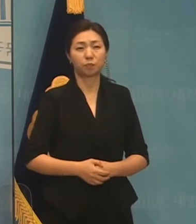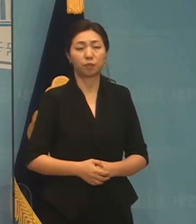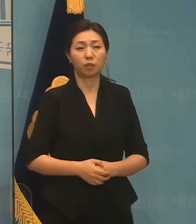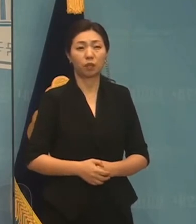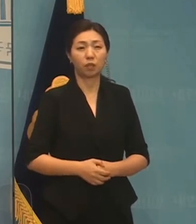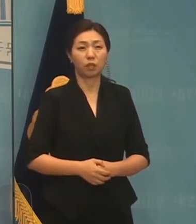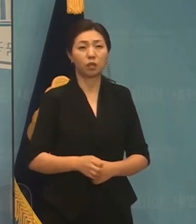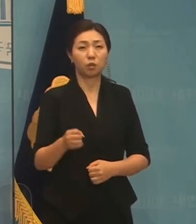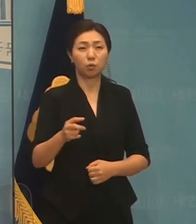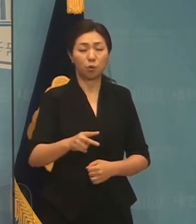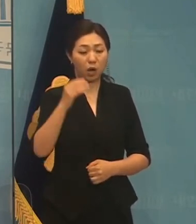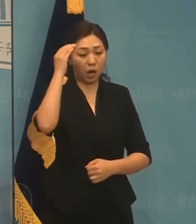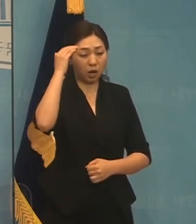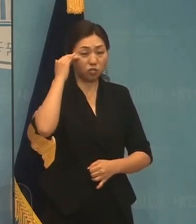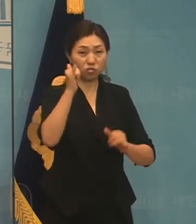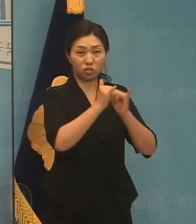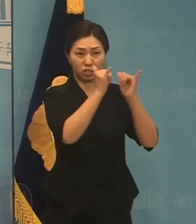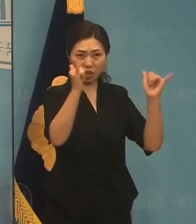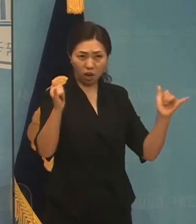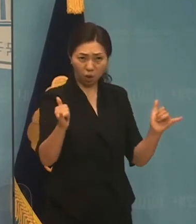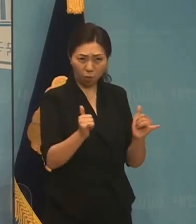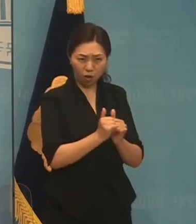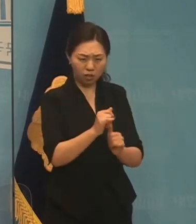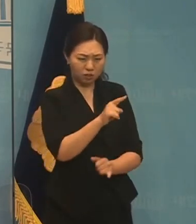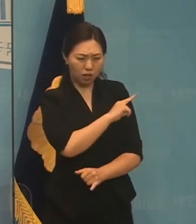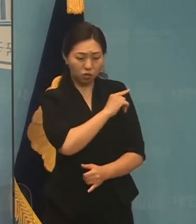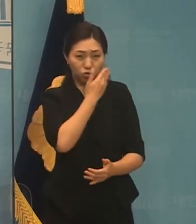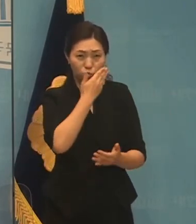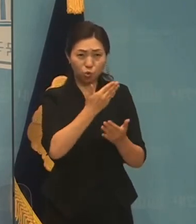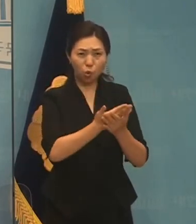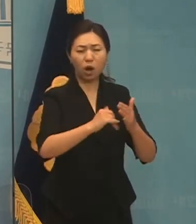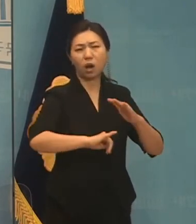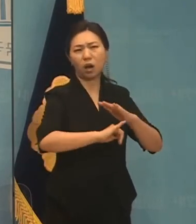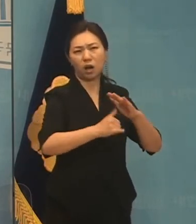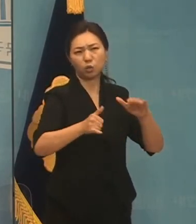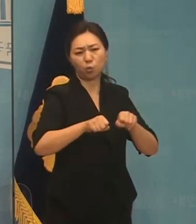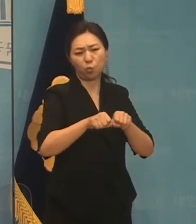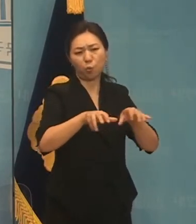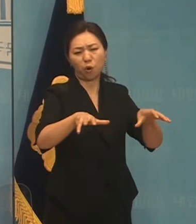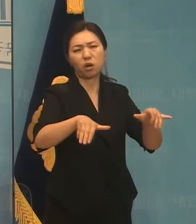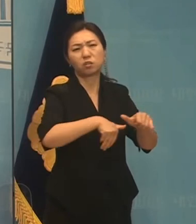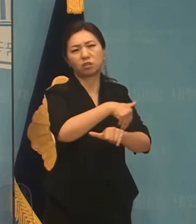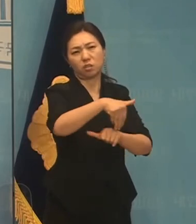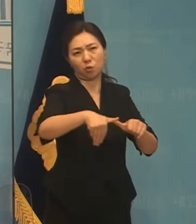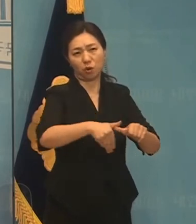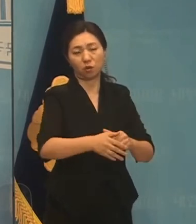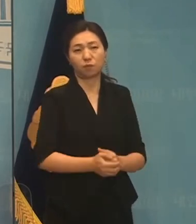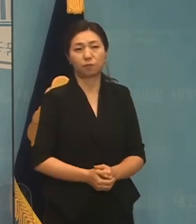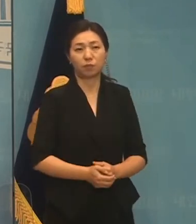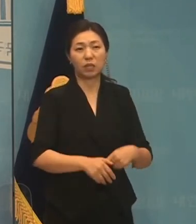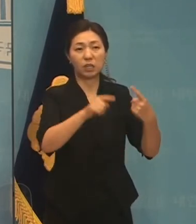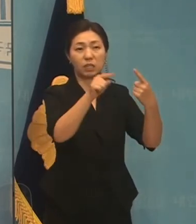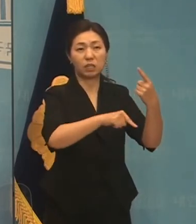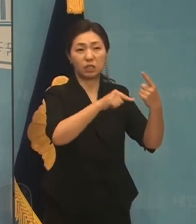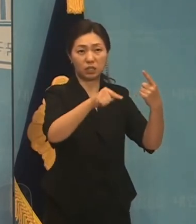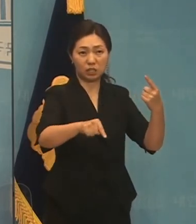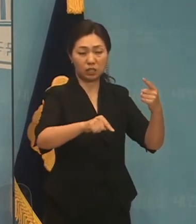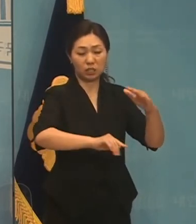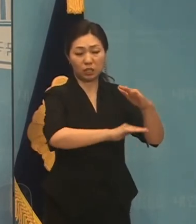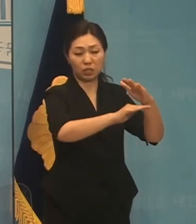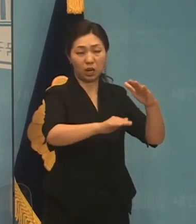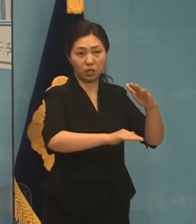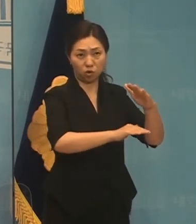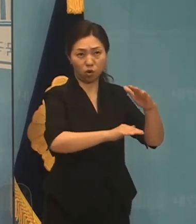사회의 건강인 가족, 해체 위기를 맞고 있습니다. 1인 가구 비율이